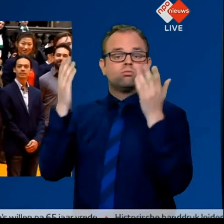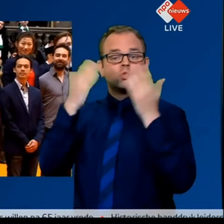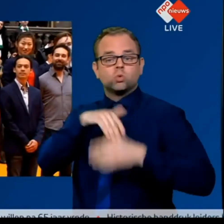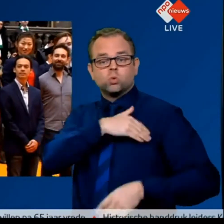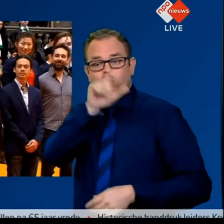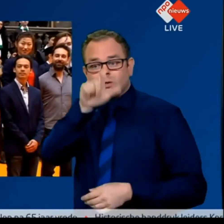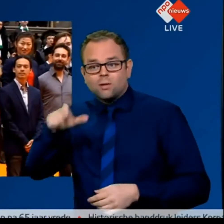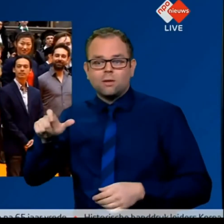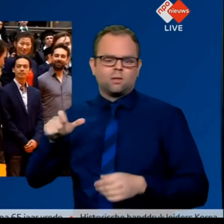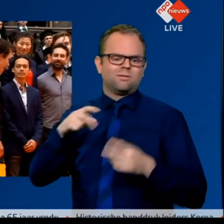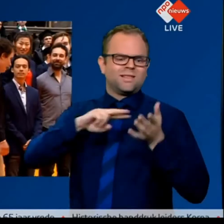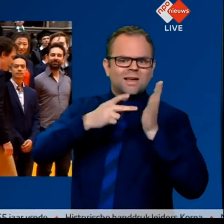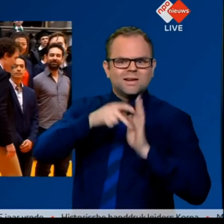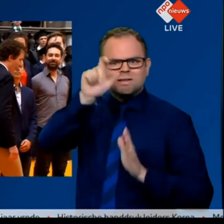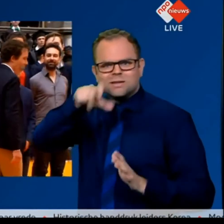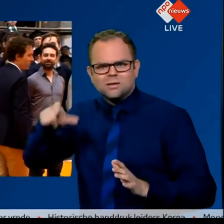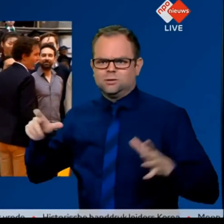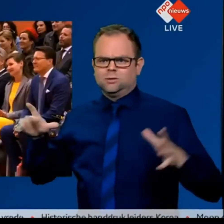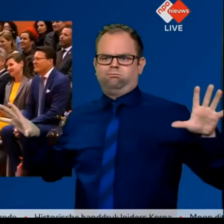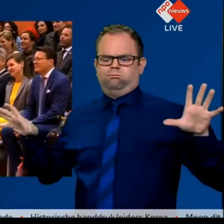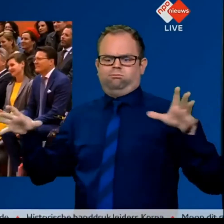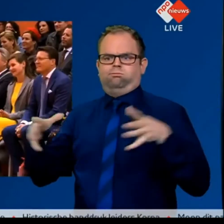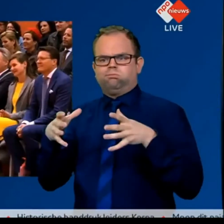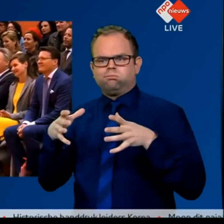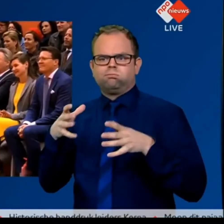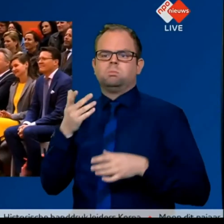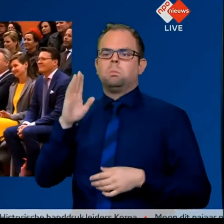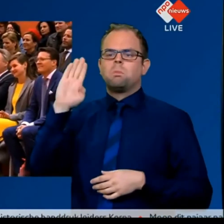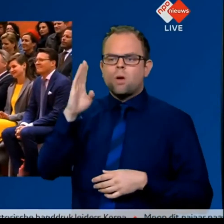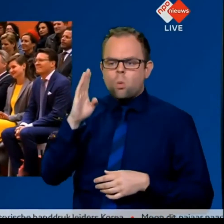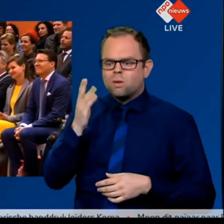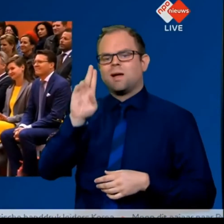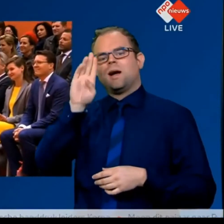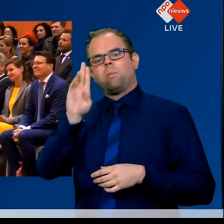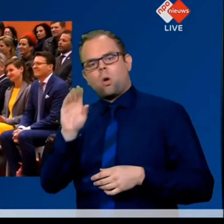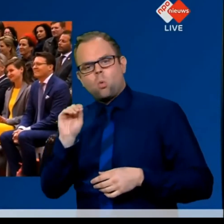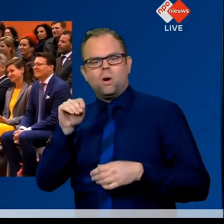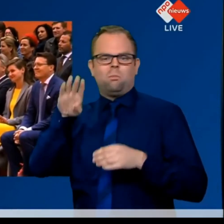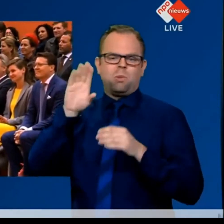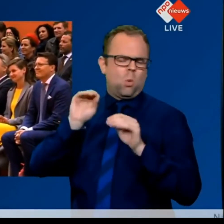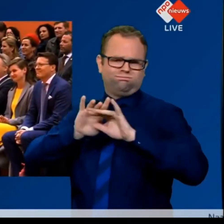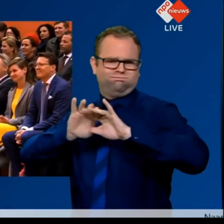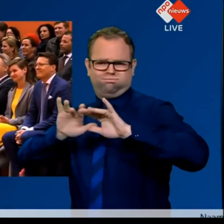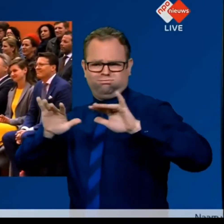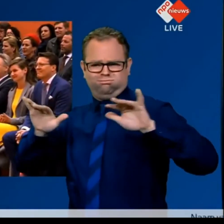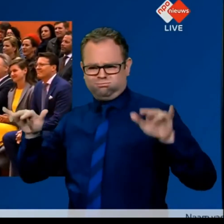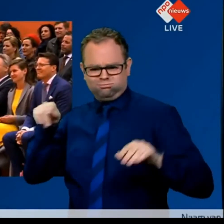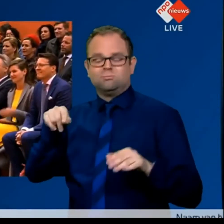en het hbo. En alleen door samen te werken, deden zij de spectaculairste ontdekkingen.